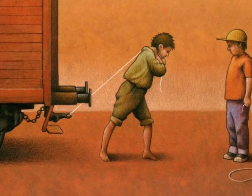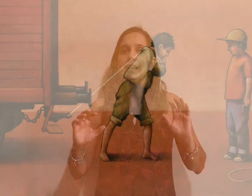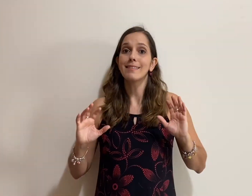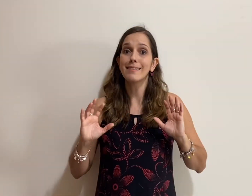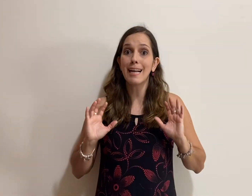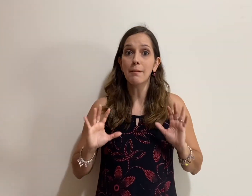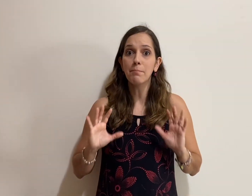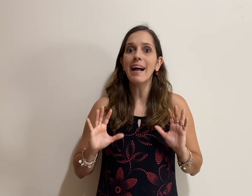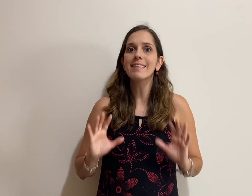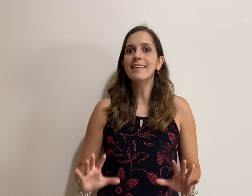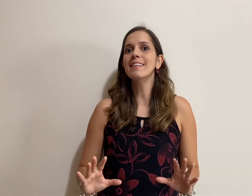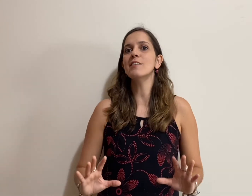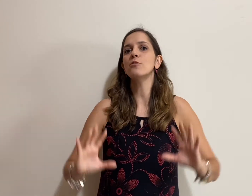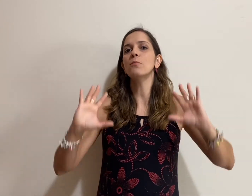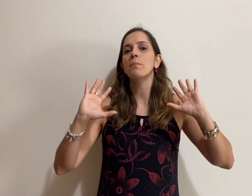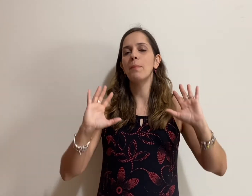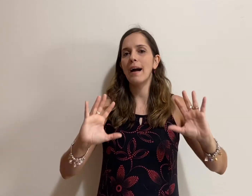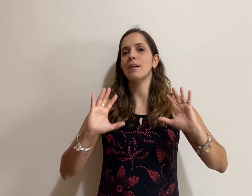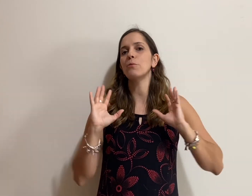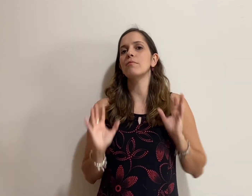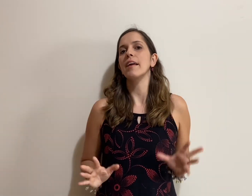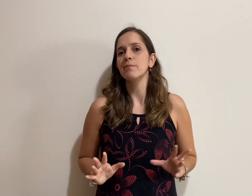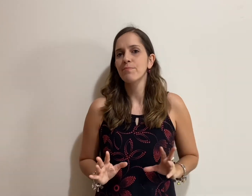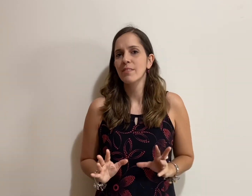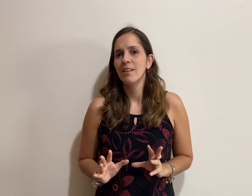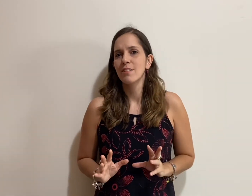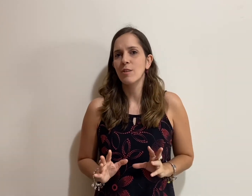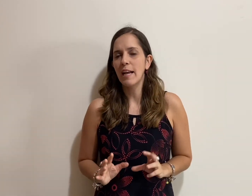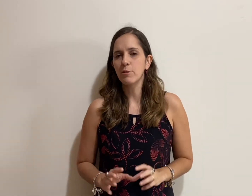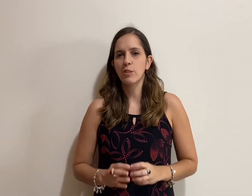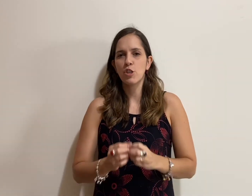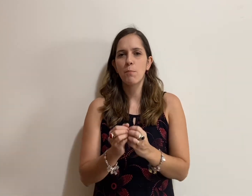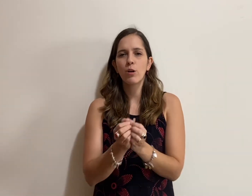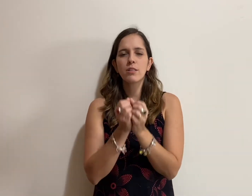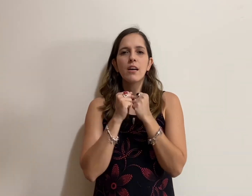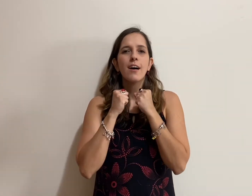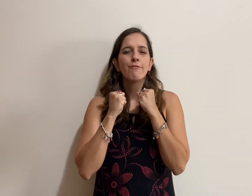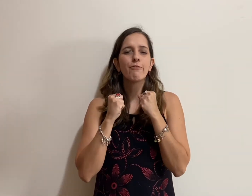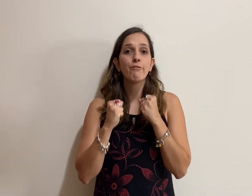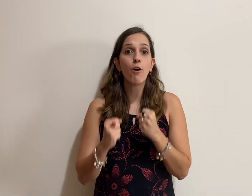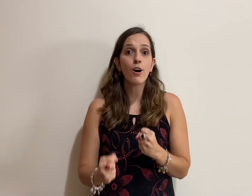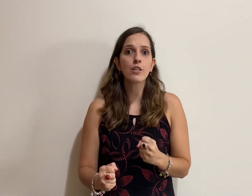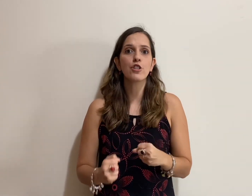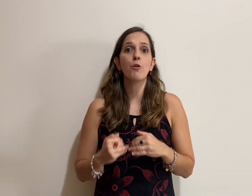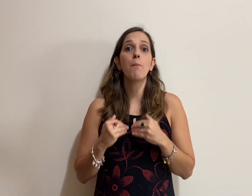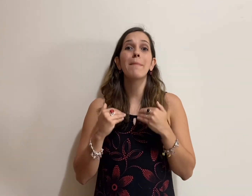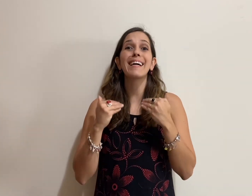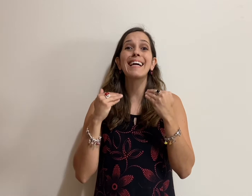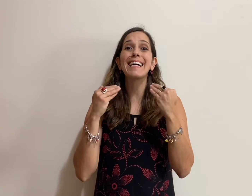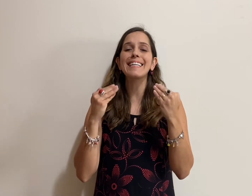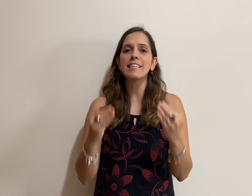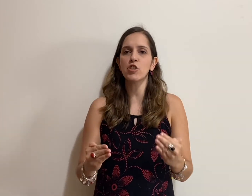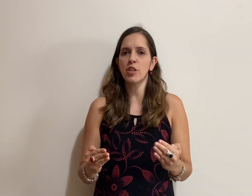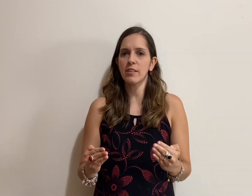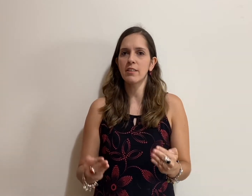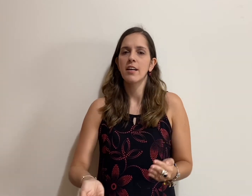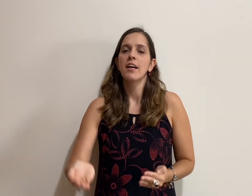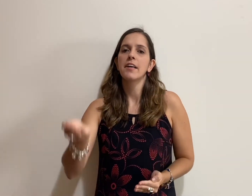trabalhando para o trem, certo? Ou seja, mostra forte uma crítica que